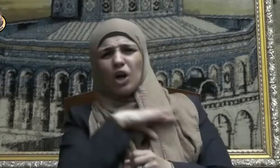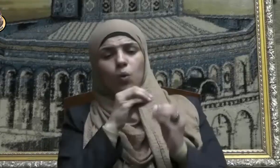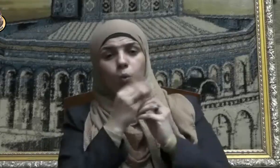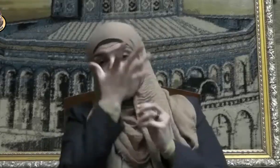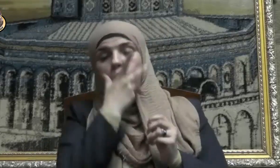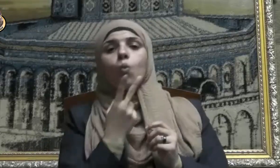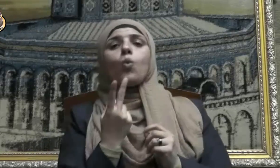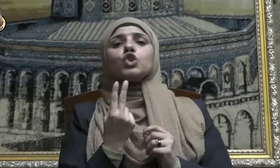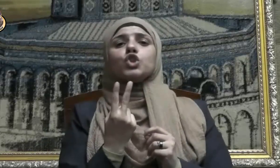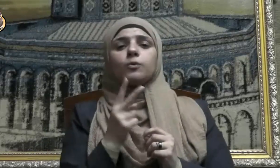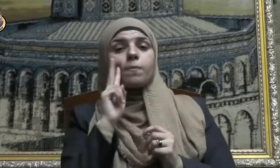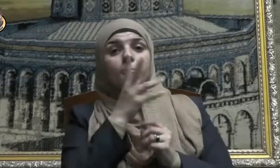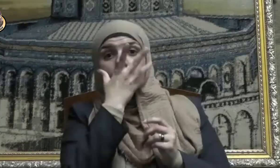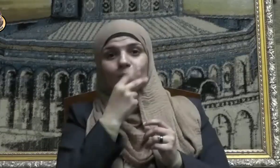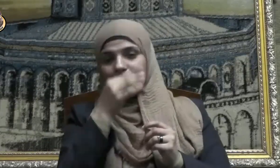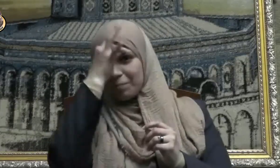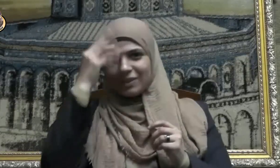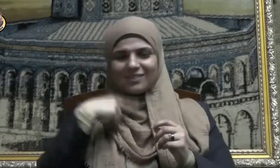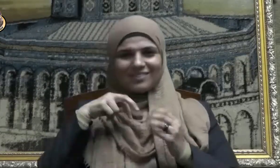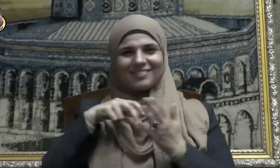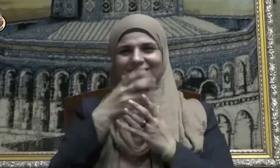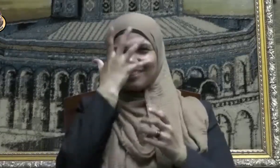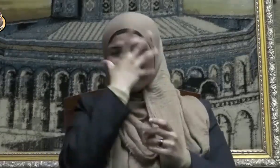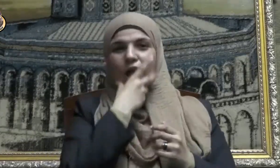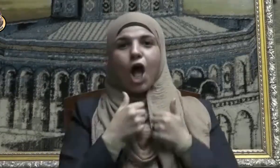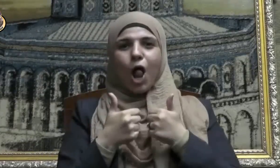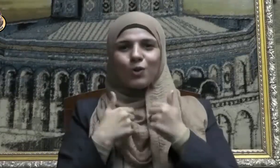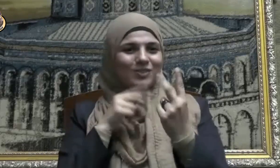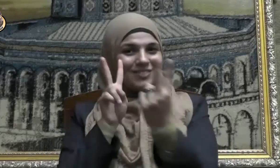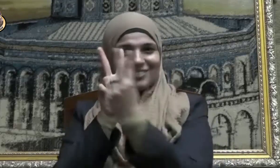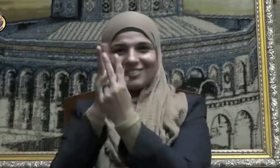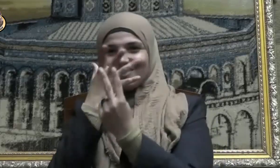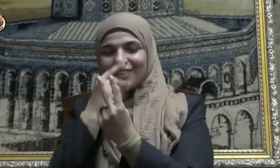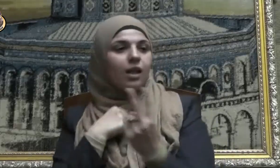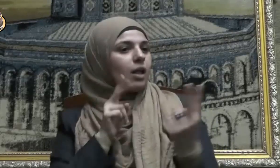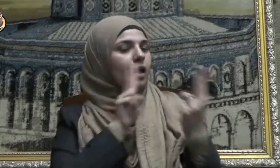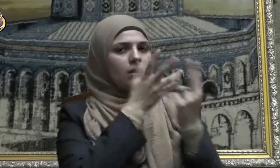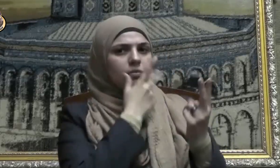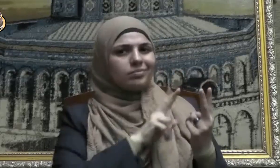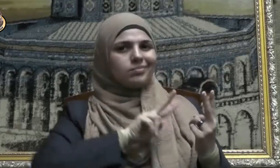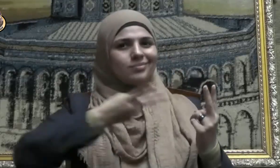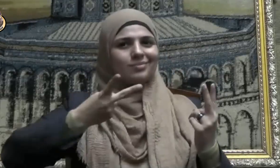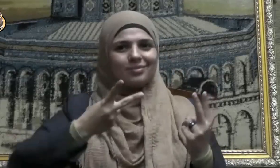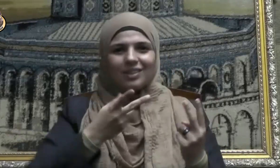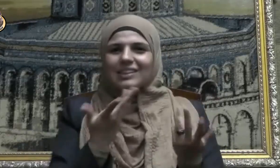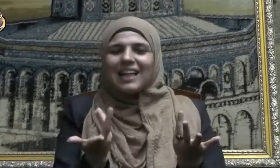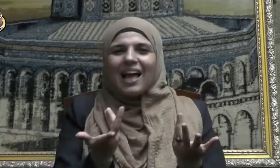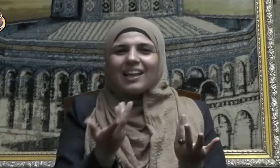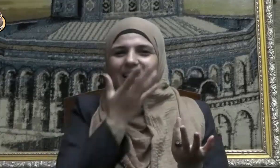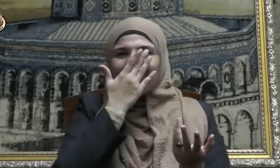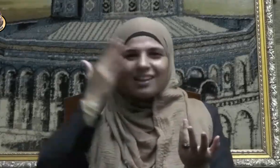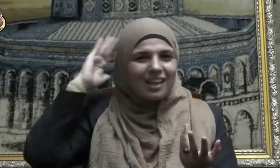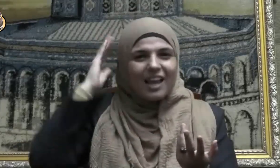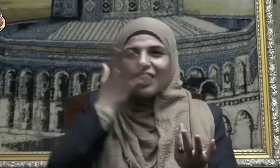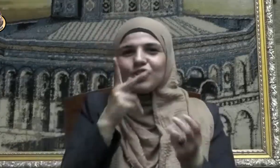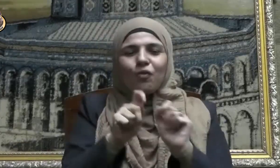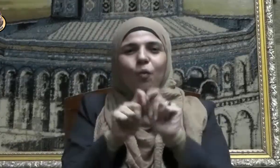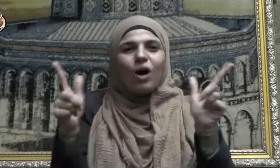الذي يأتي هؤلاء بوجه وهؤلاء بوجه ومن أمارات النفاق